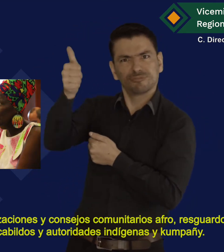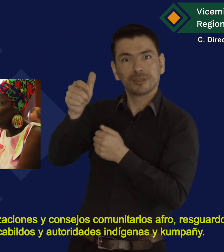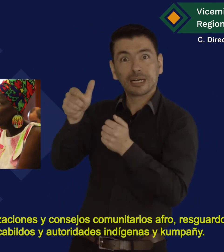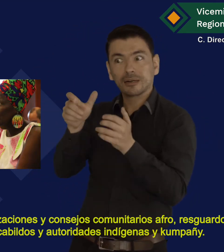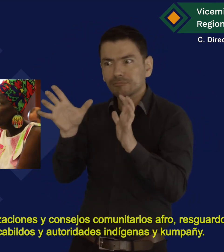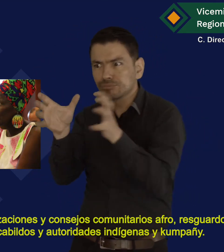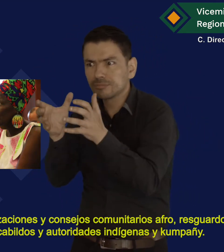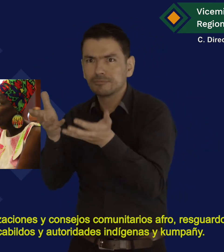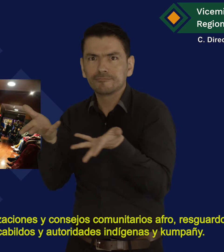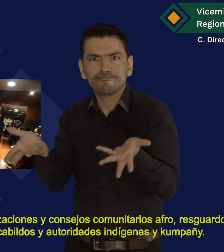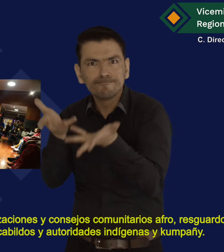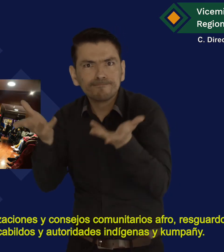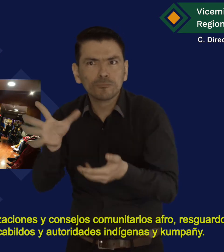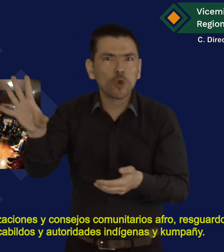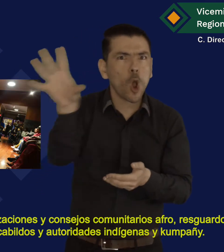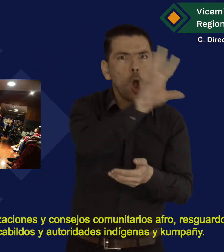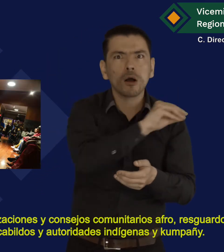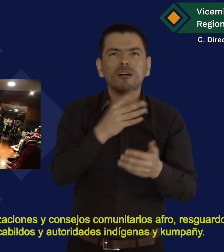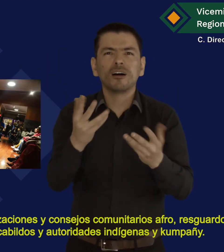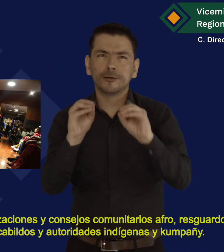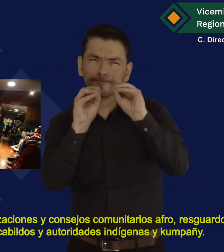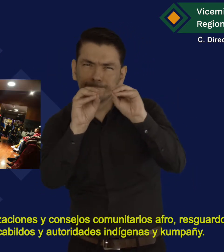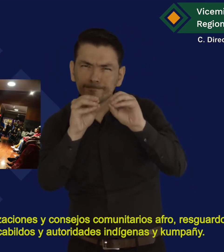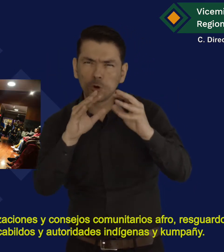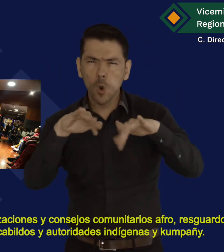autoridades indígenas y compañía